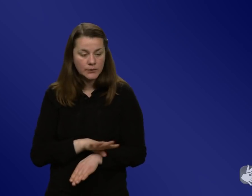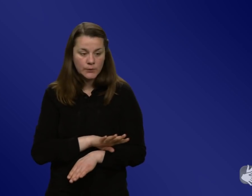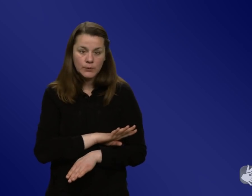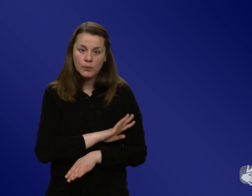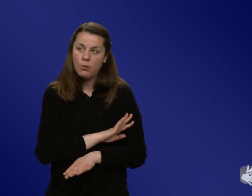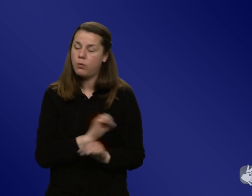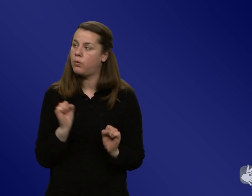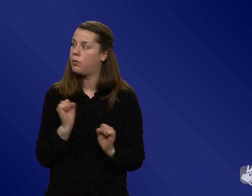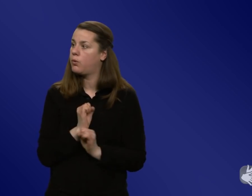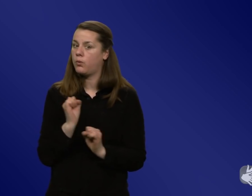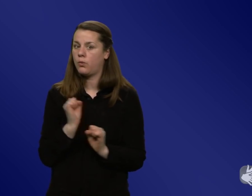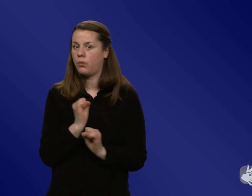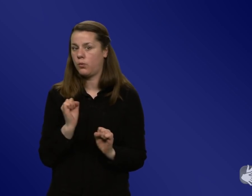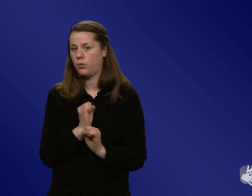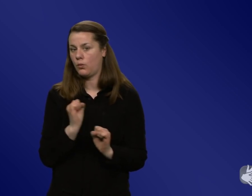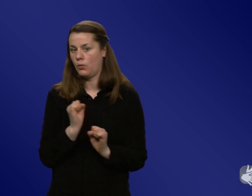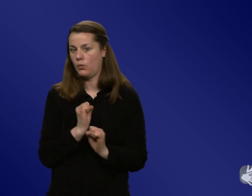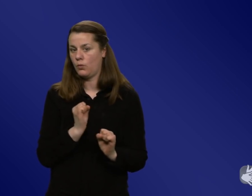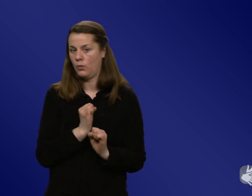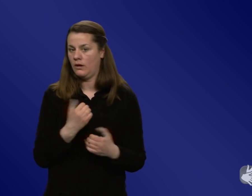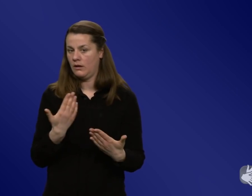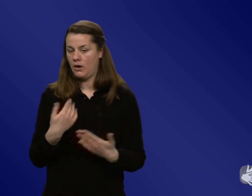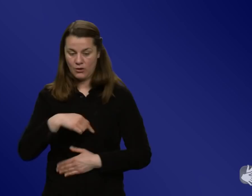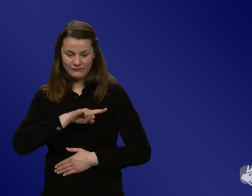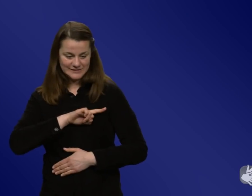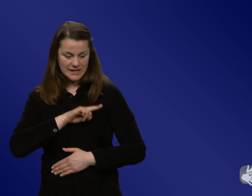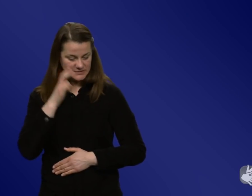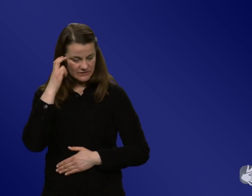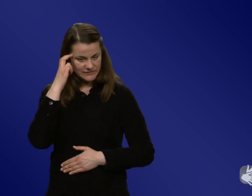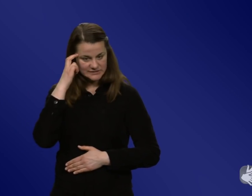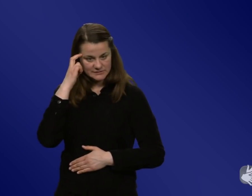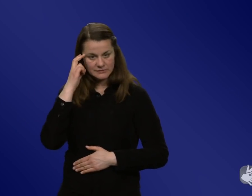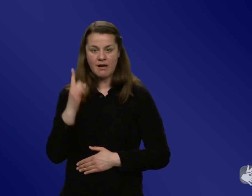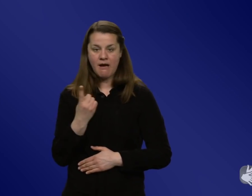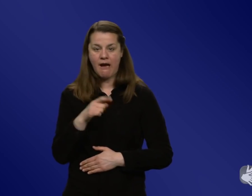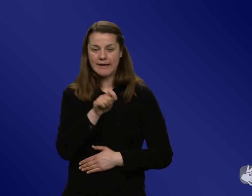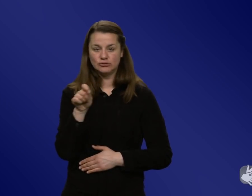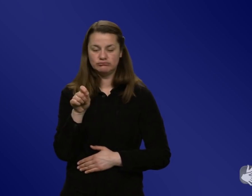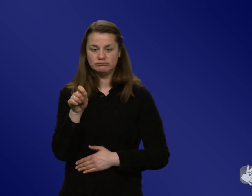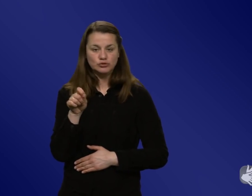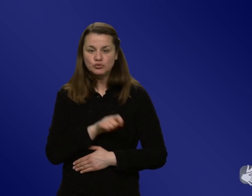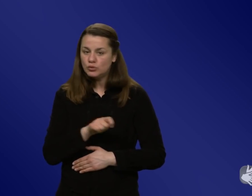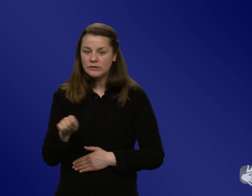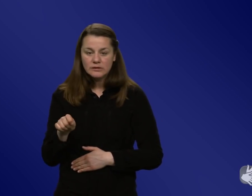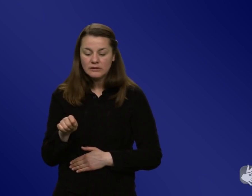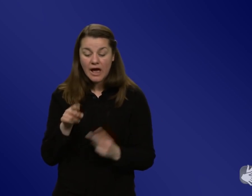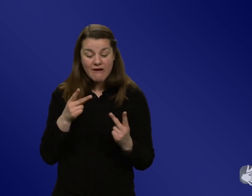herantragen und da ist man natürlich als Wissenschaftler, der eine Studie mal irgendwie wichtig findet für oder